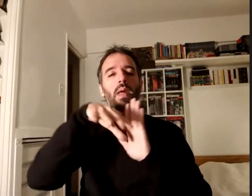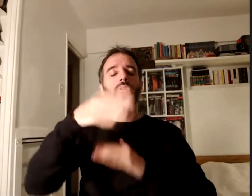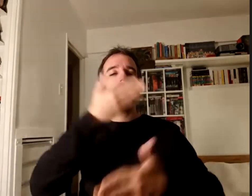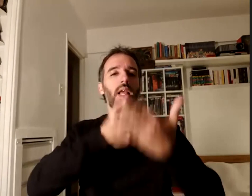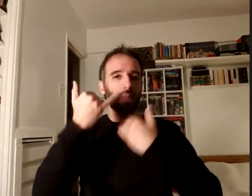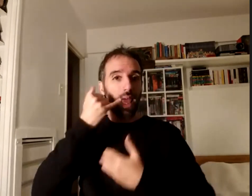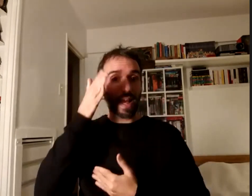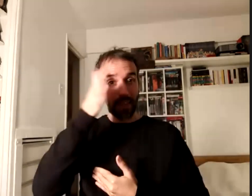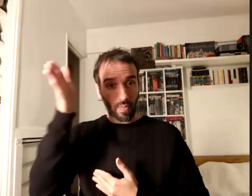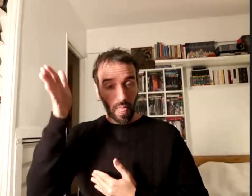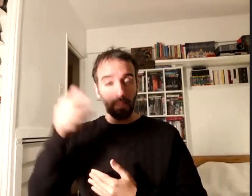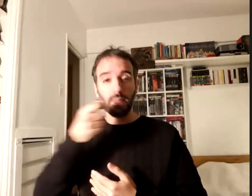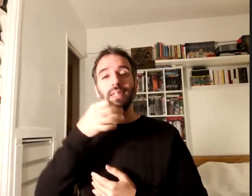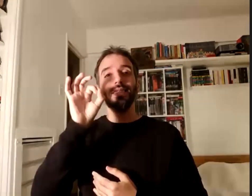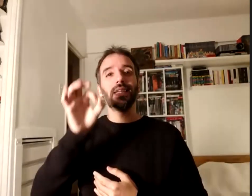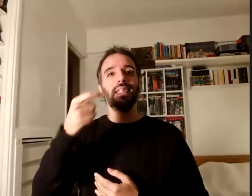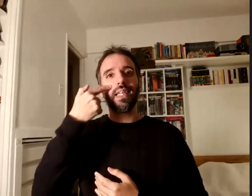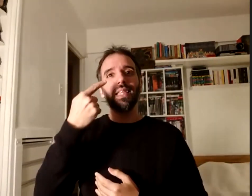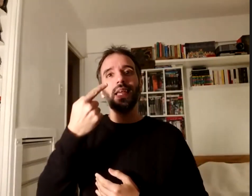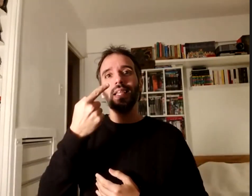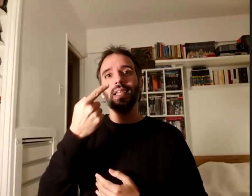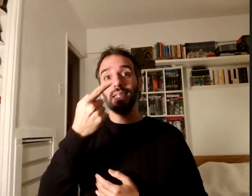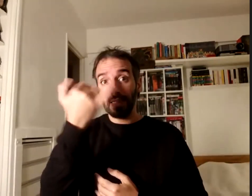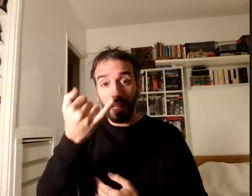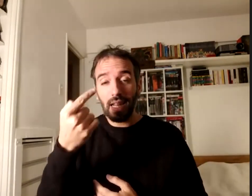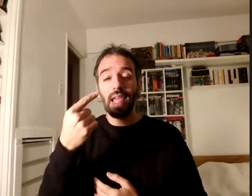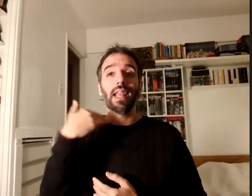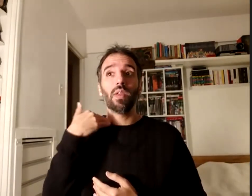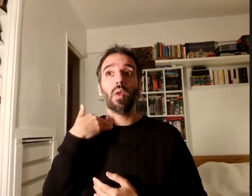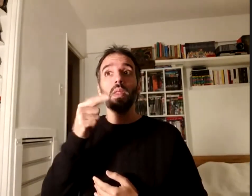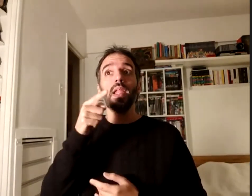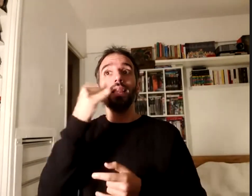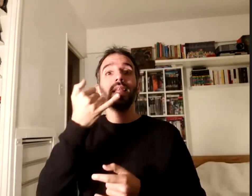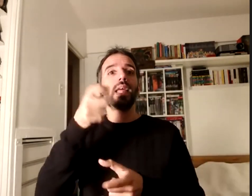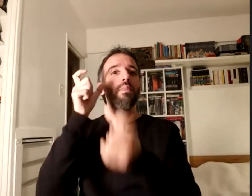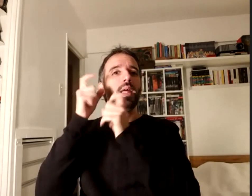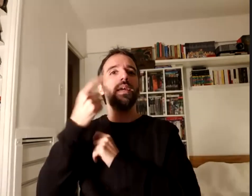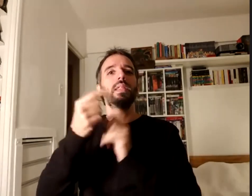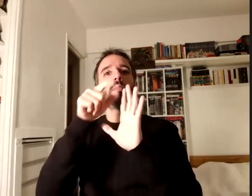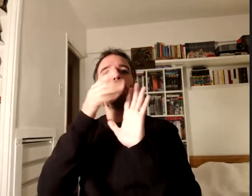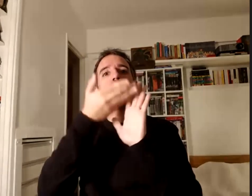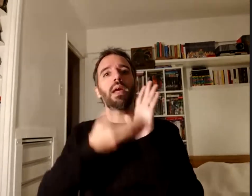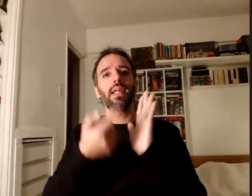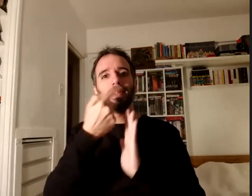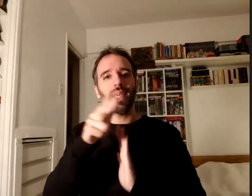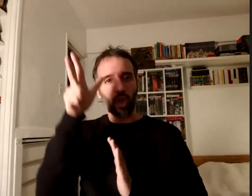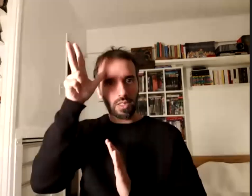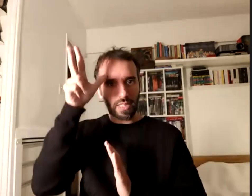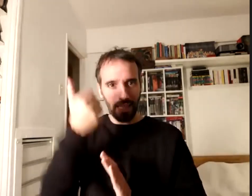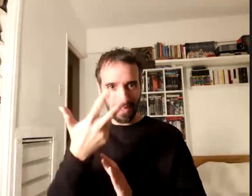quienes ya tienen el pdf del libro pueden encontrar esta experiencia en la página 183 el capítulo